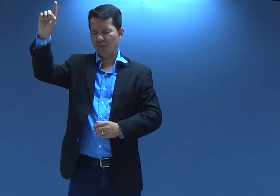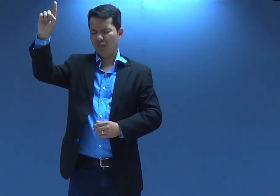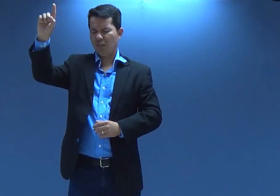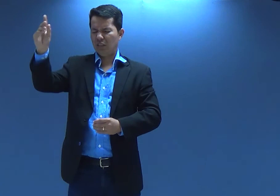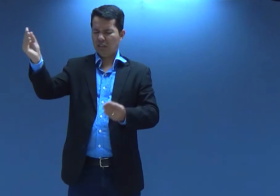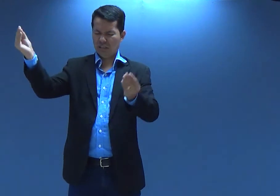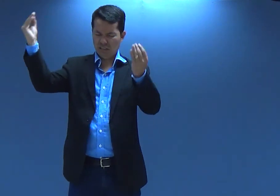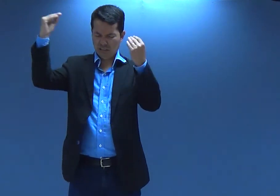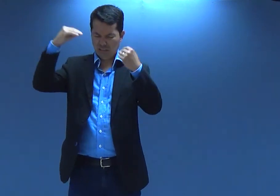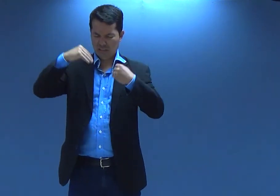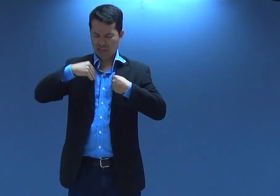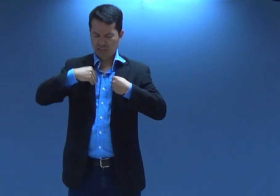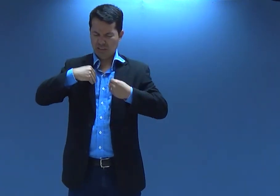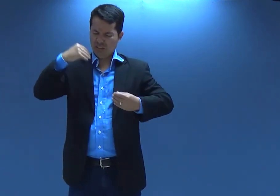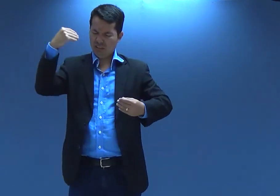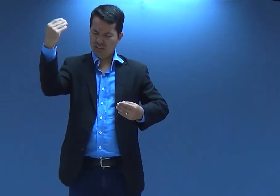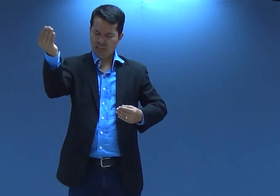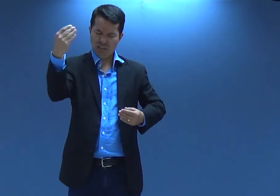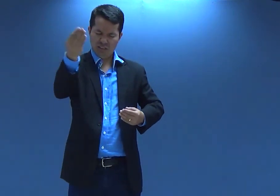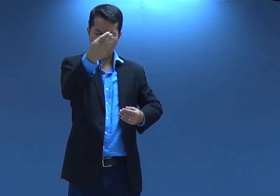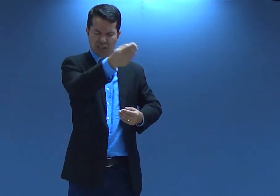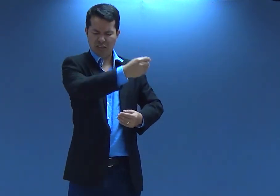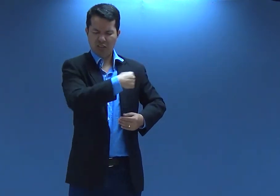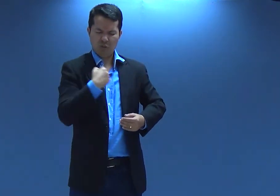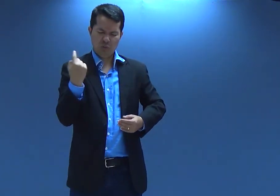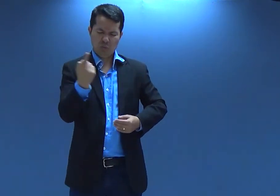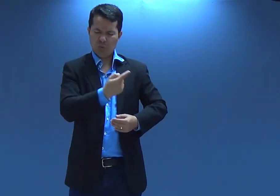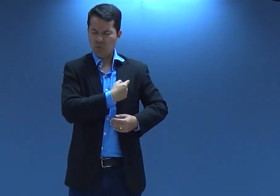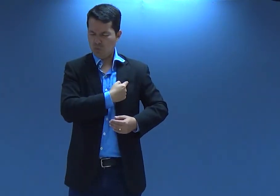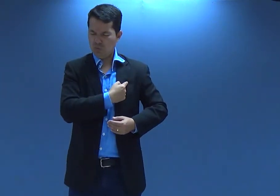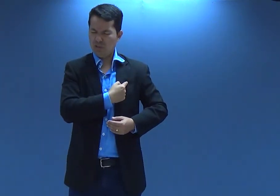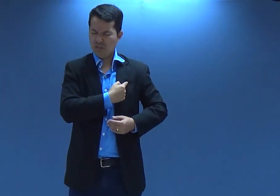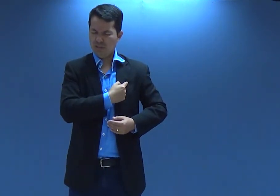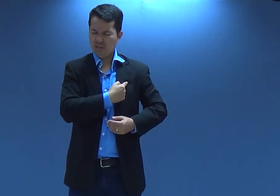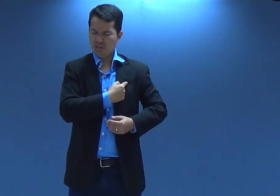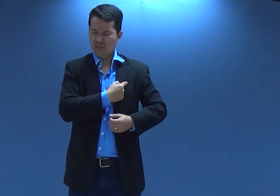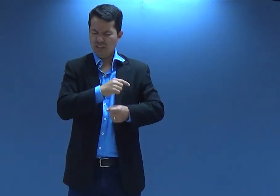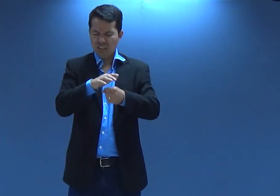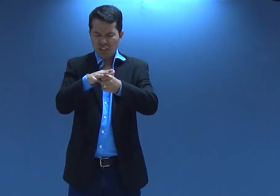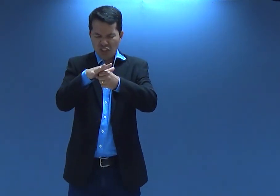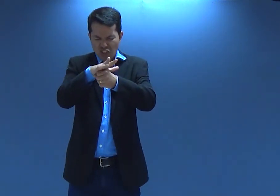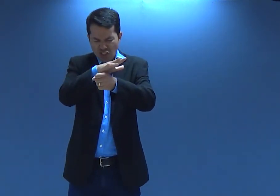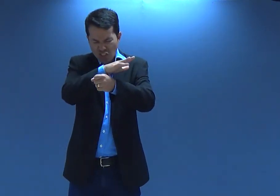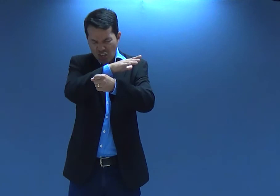Deus que o Senhor esteja dando a mim dando a todos aqui ó Pai